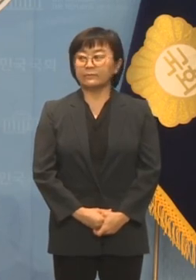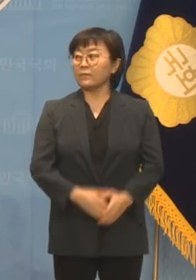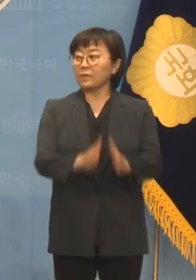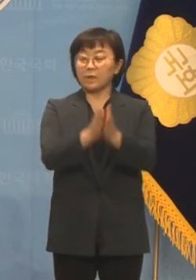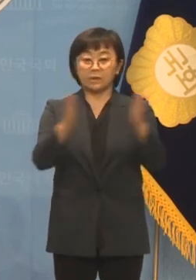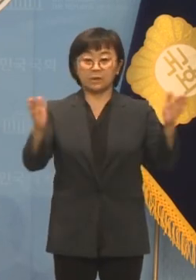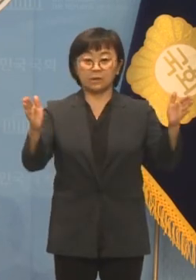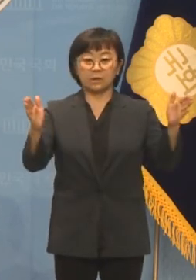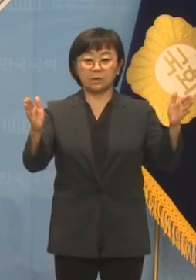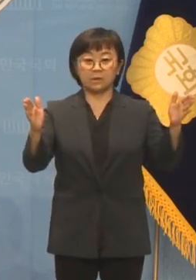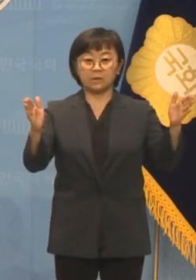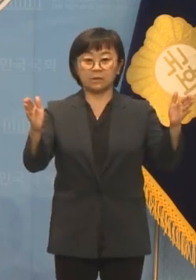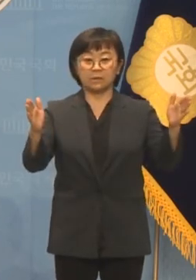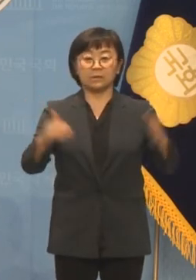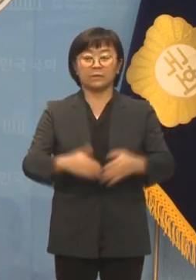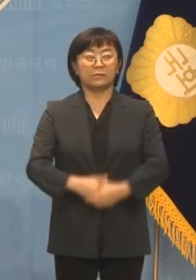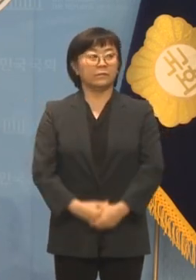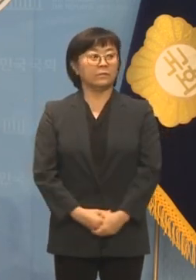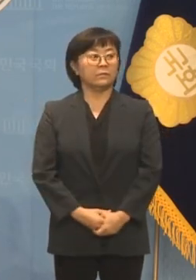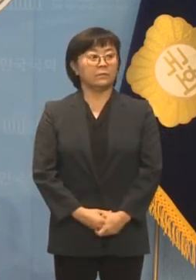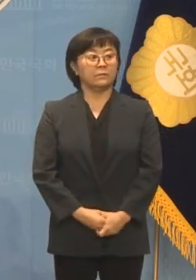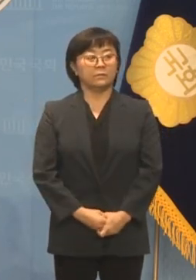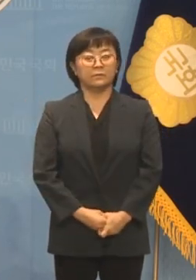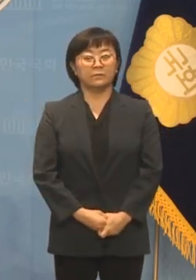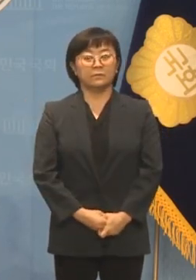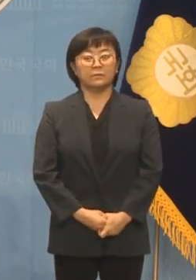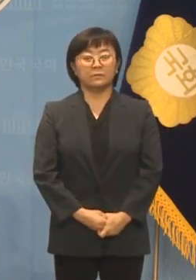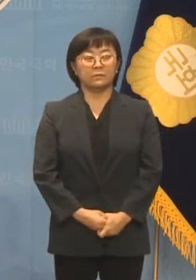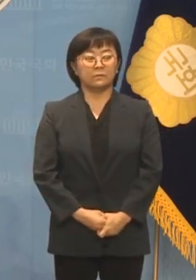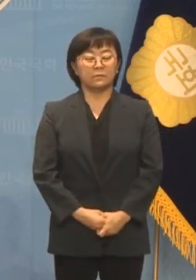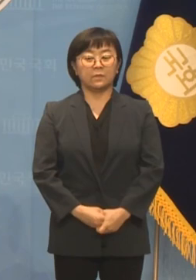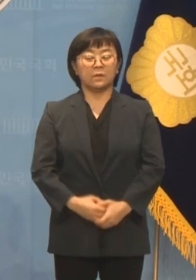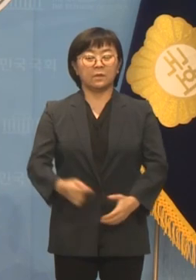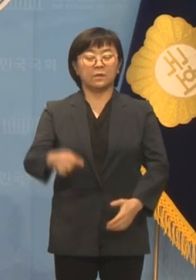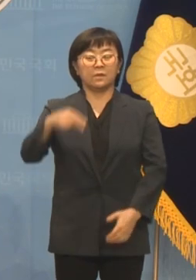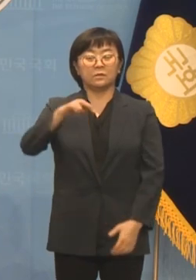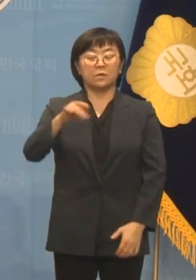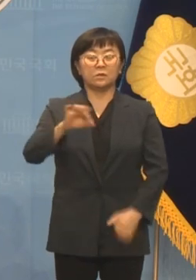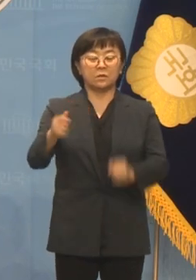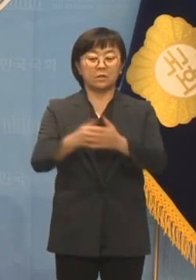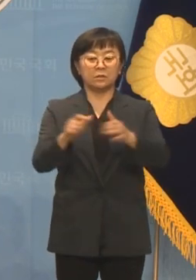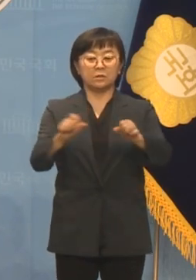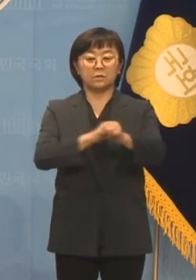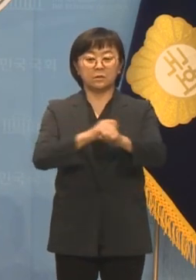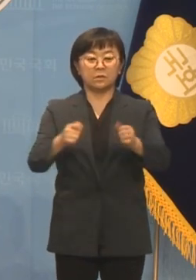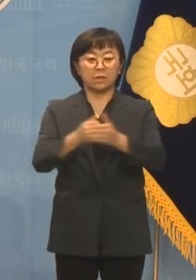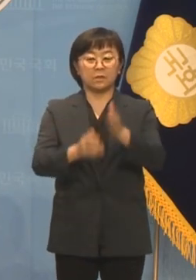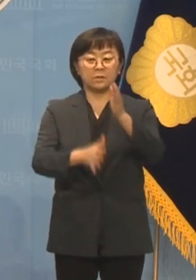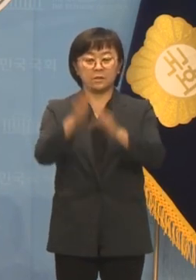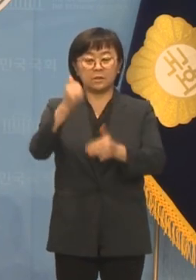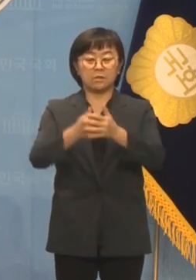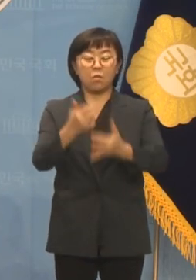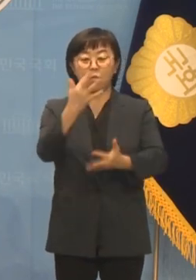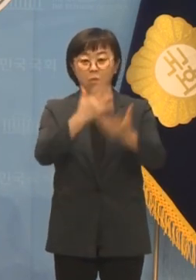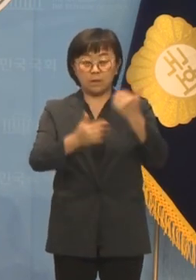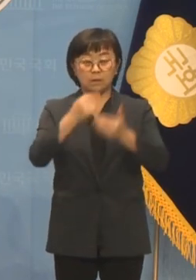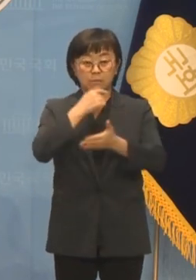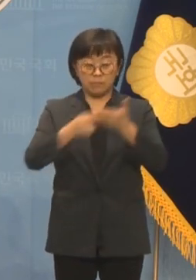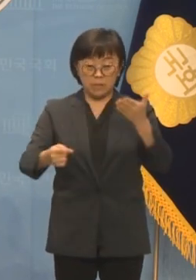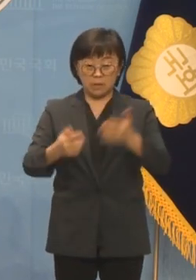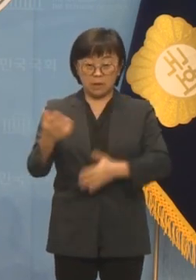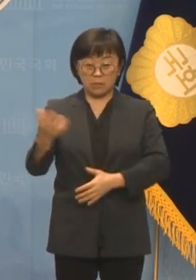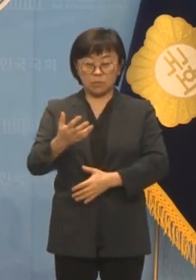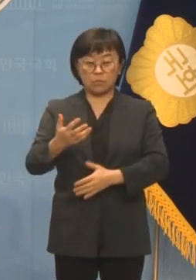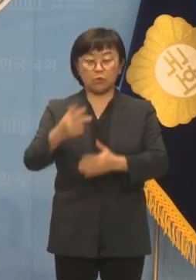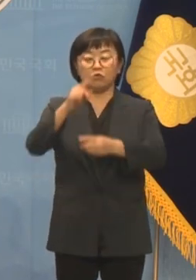하면 될까요? 네, 서천특화시장 화재 피해의 아픔은 윤석열